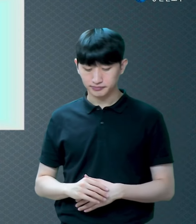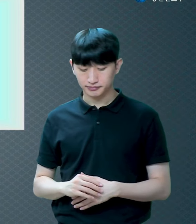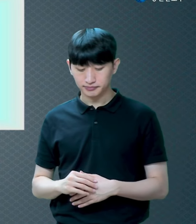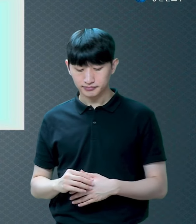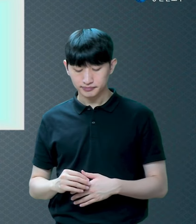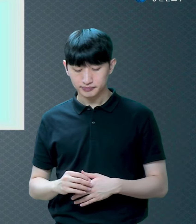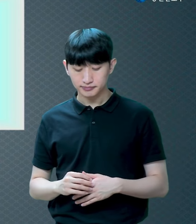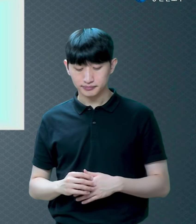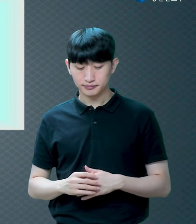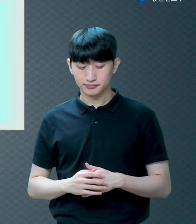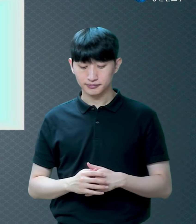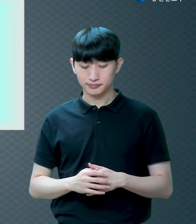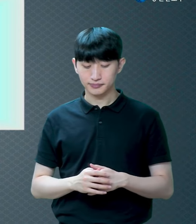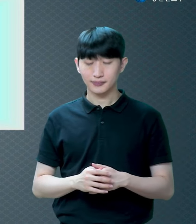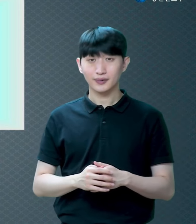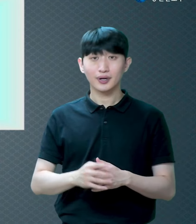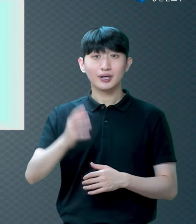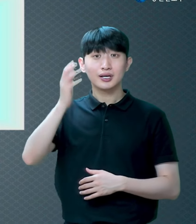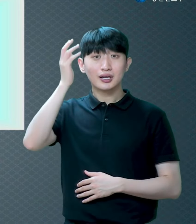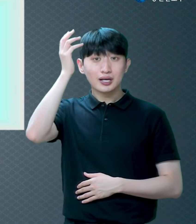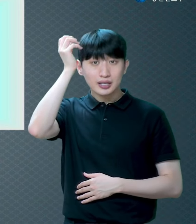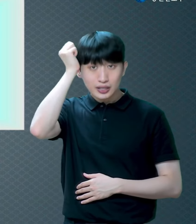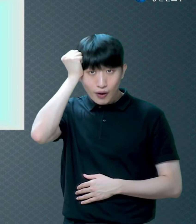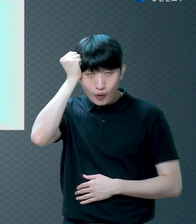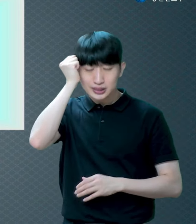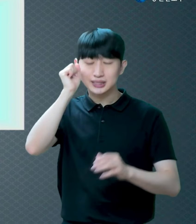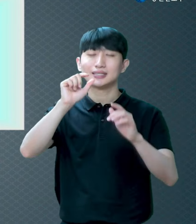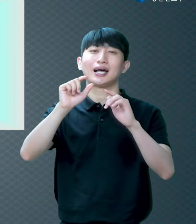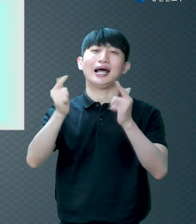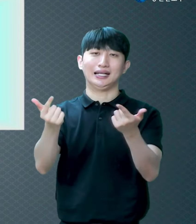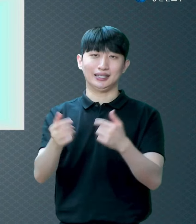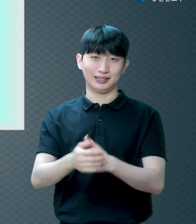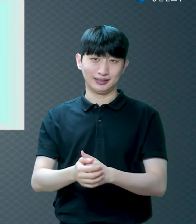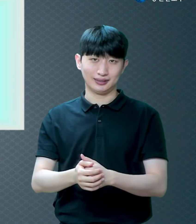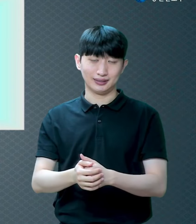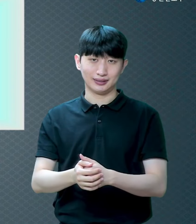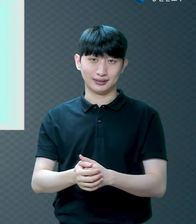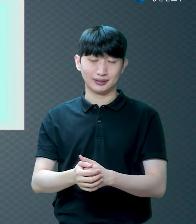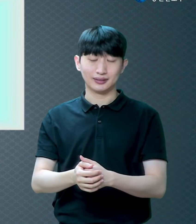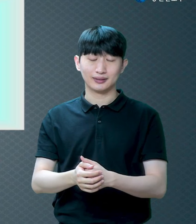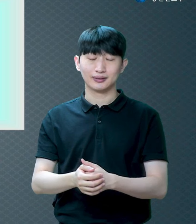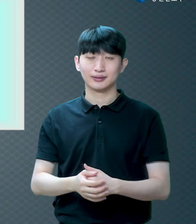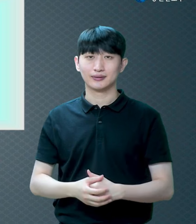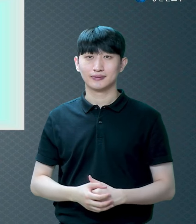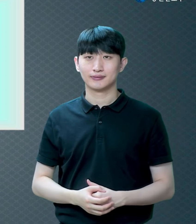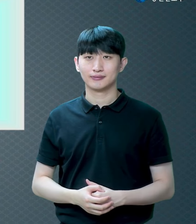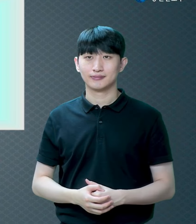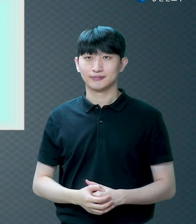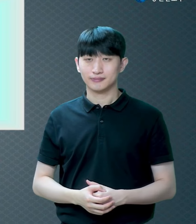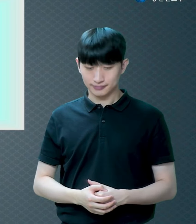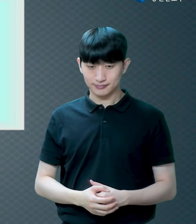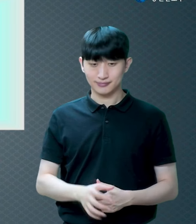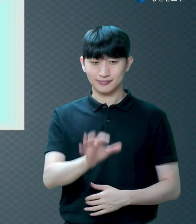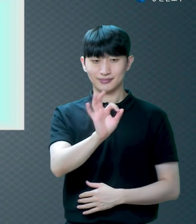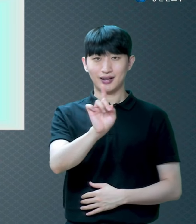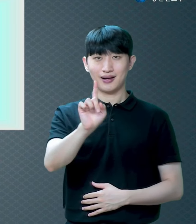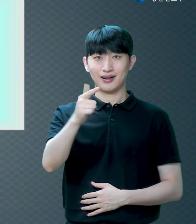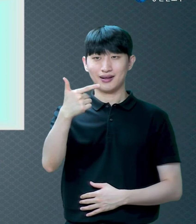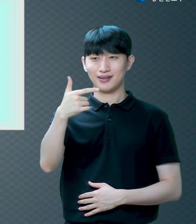아니에요 이 아니가 뭐냐면 아니가